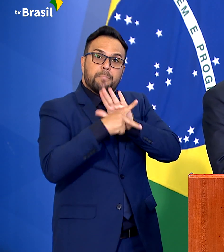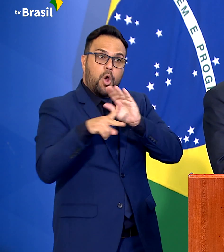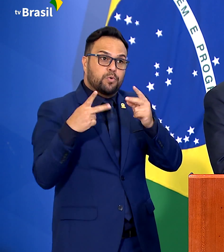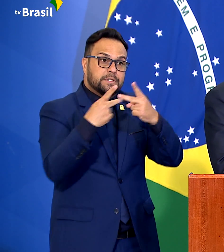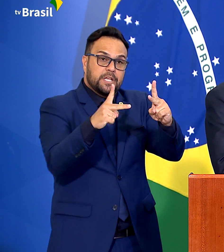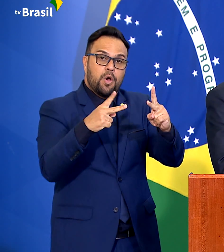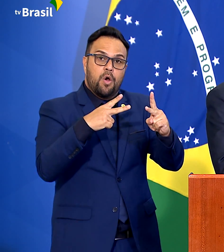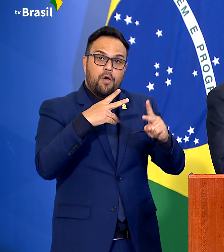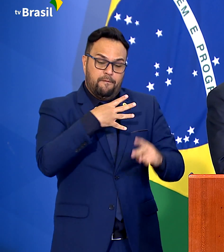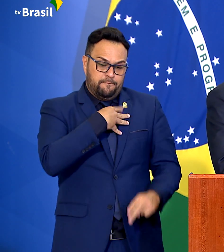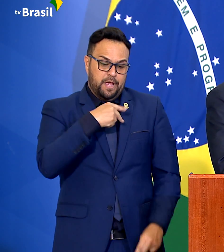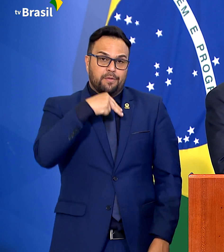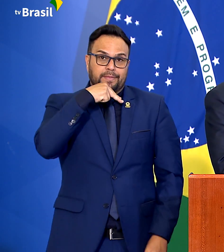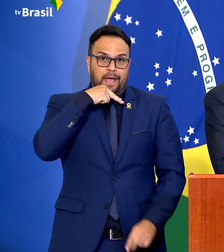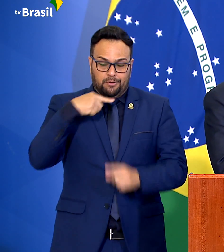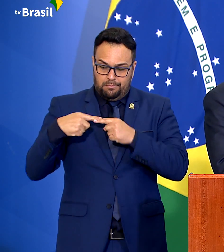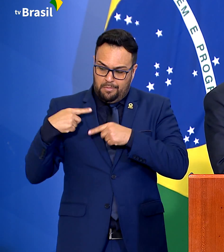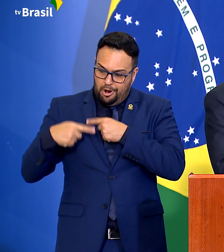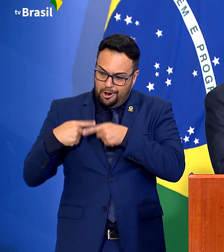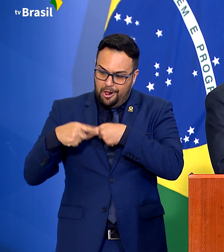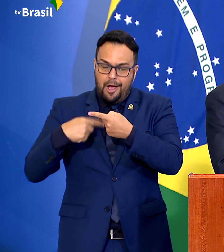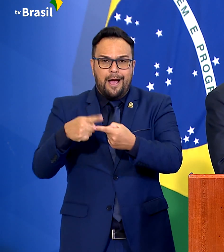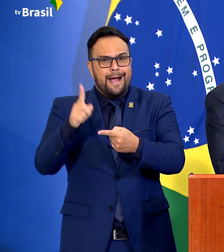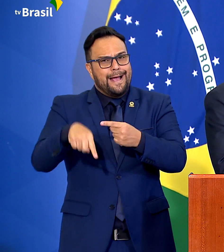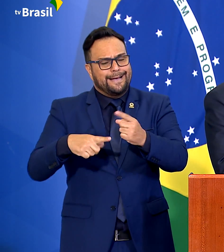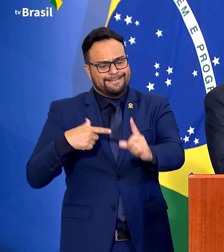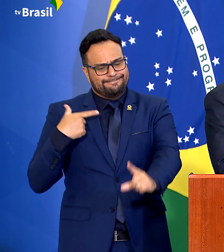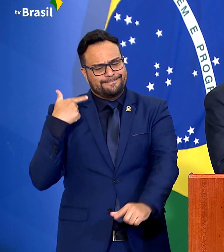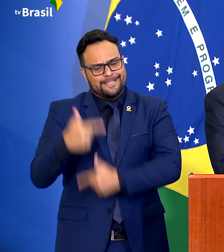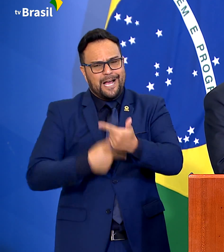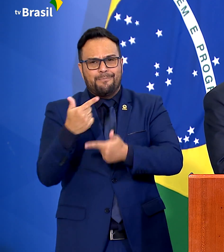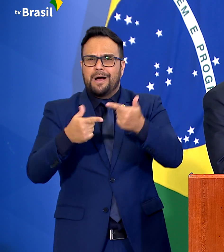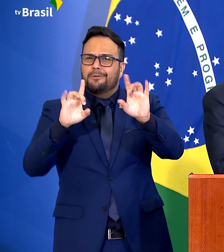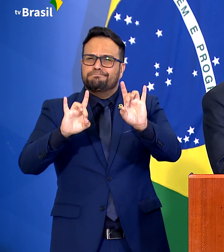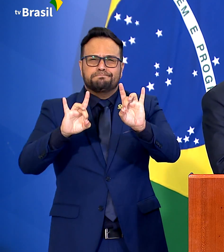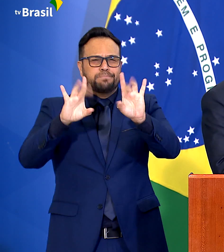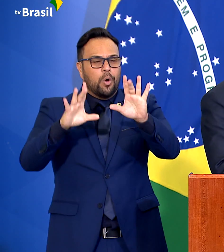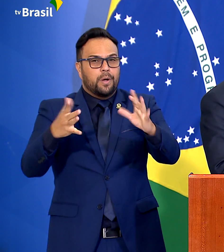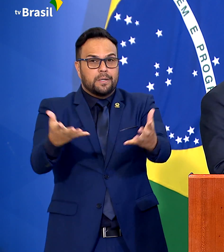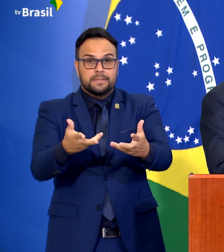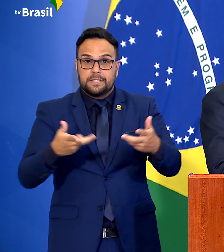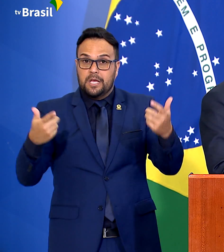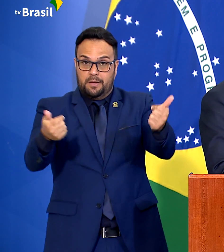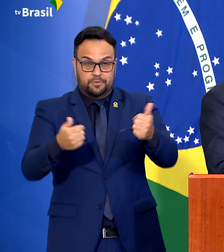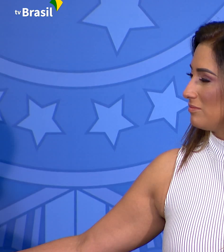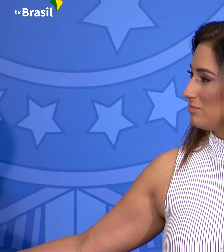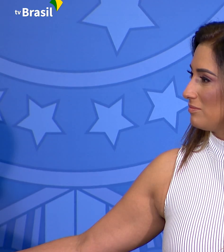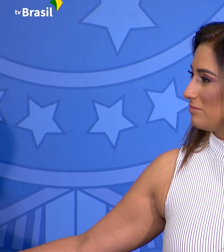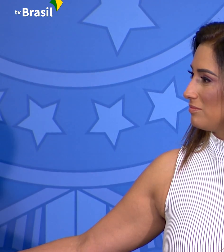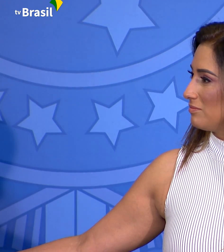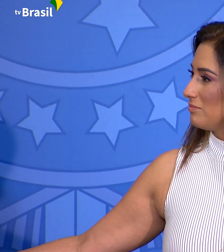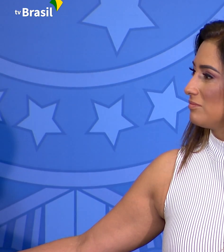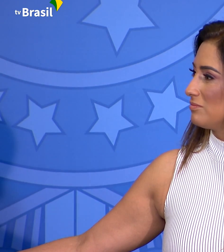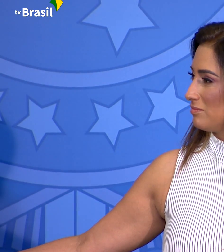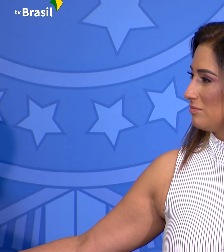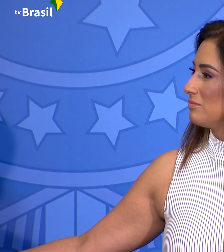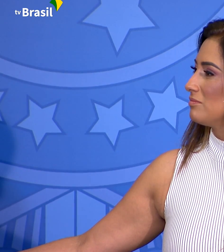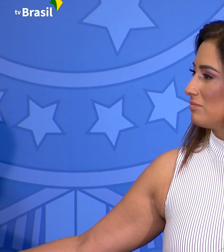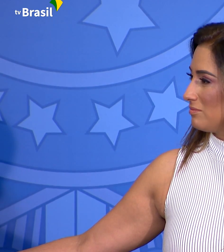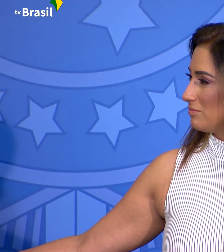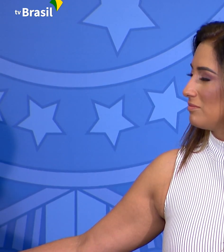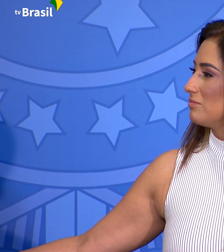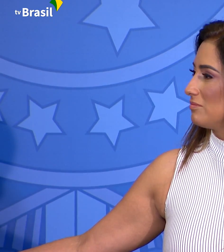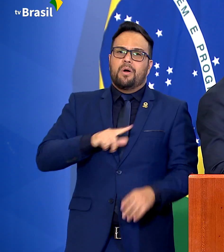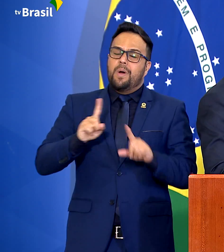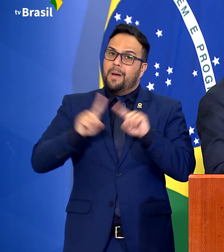e seus netos. Então, é um trabalho excepcional, fantástico. E isso, Flávia, não é virtude minha ou sua, é nossa